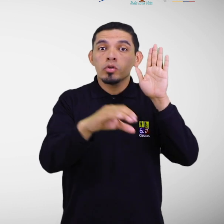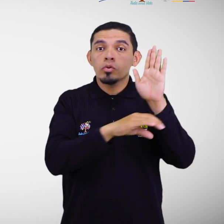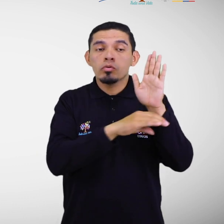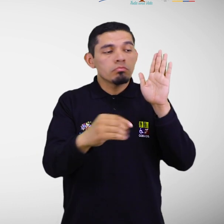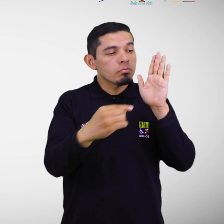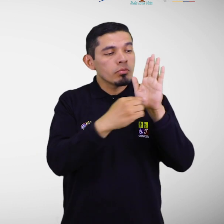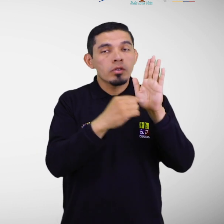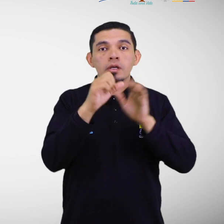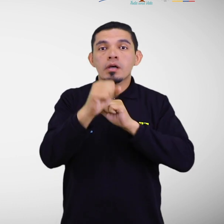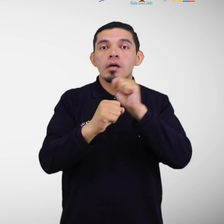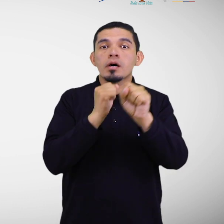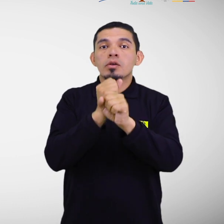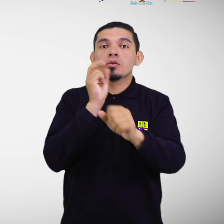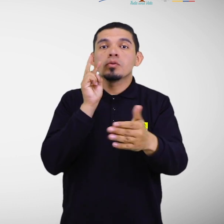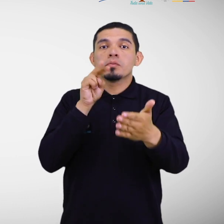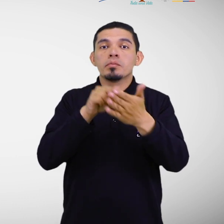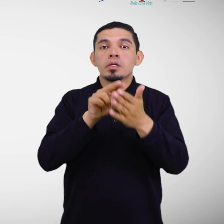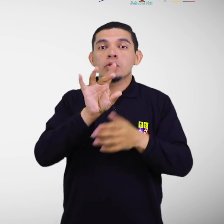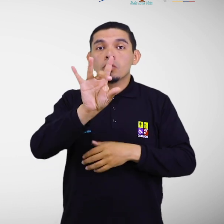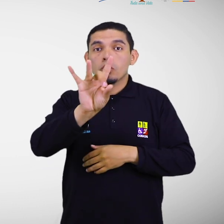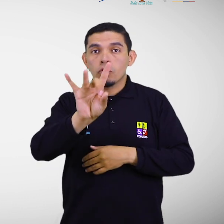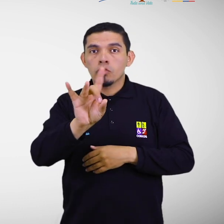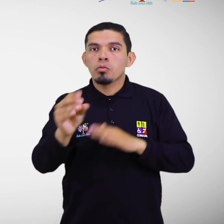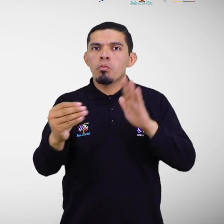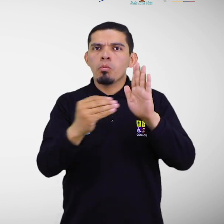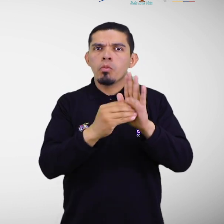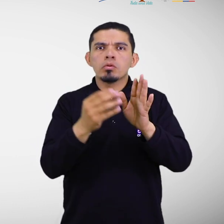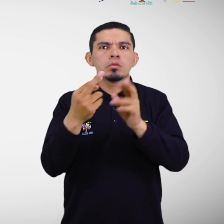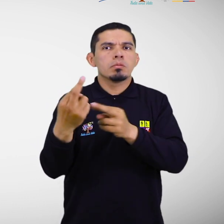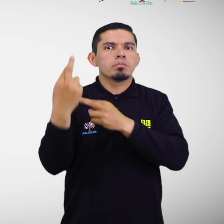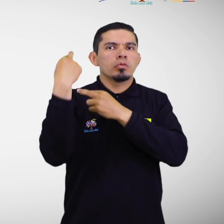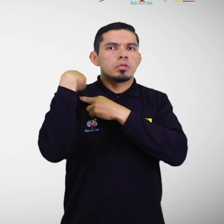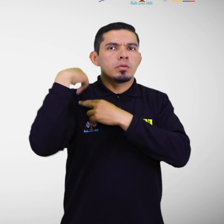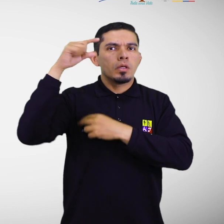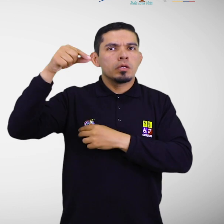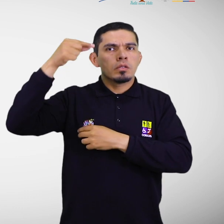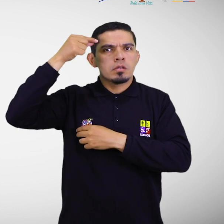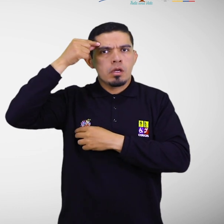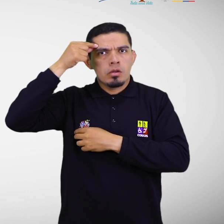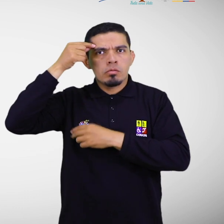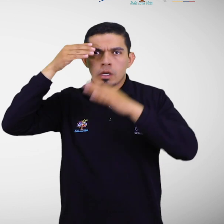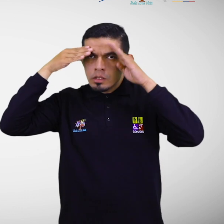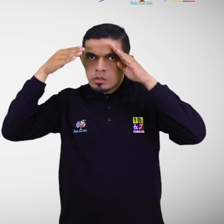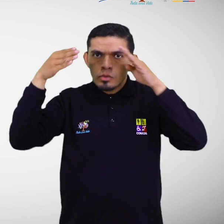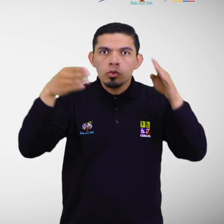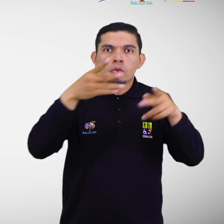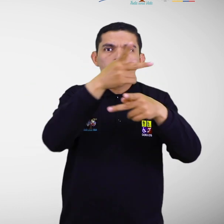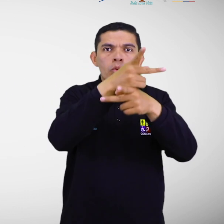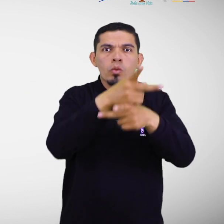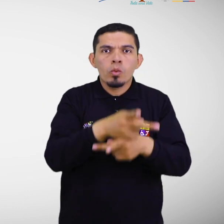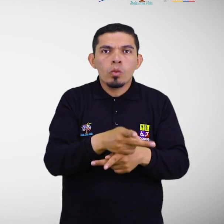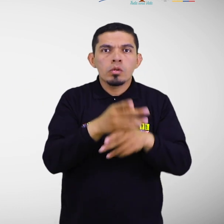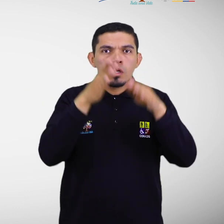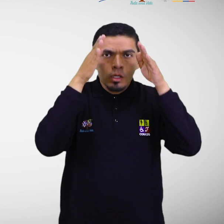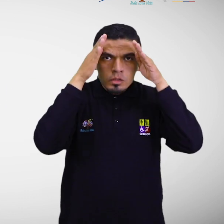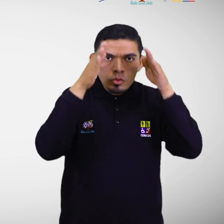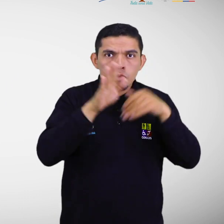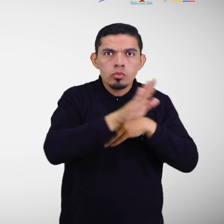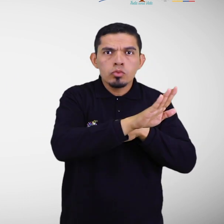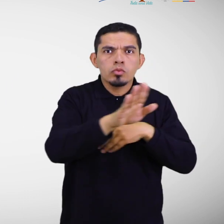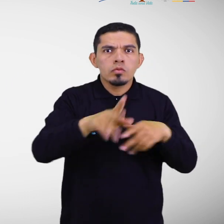año 2008, convirtiéndose en una política de Estado que garantiza los derechos de los grupos de atención